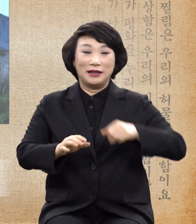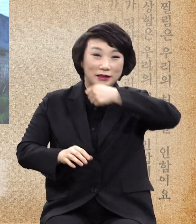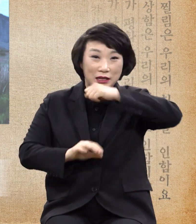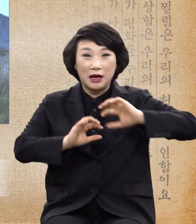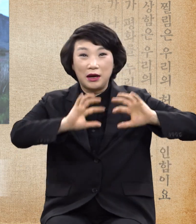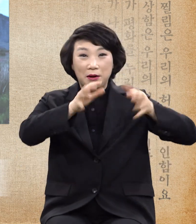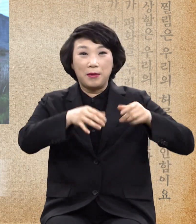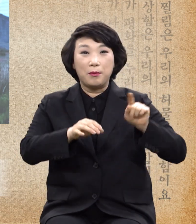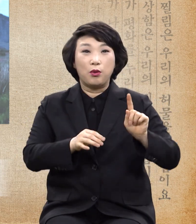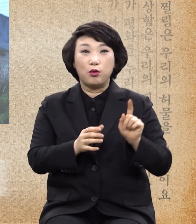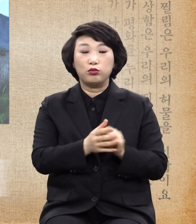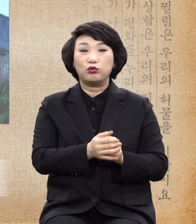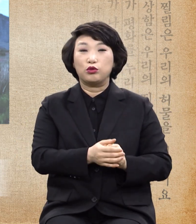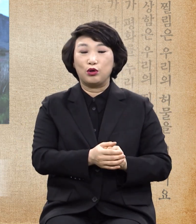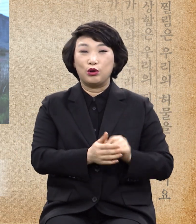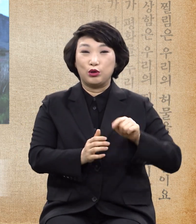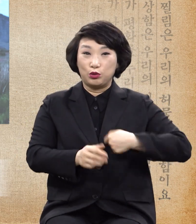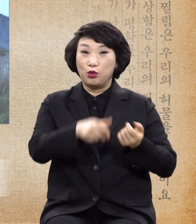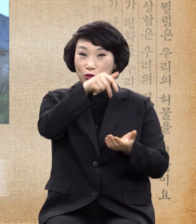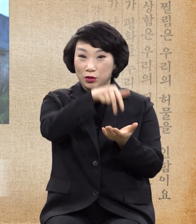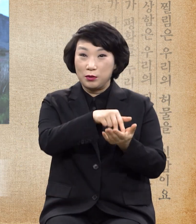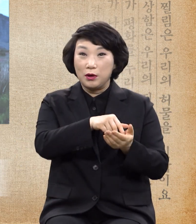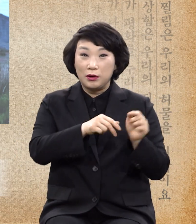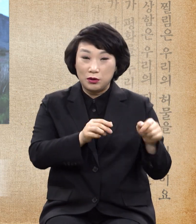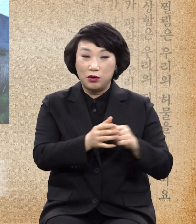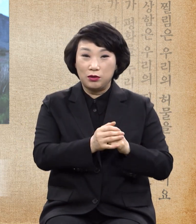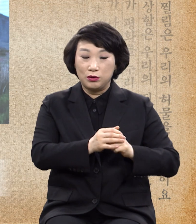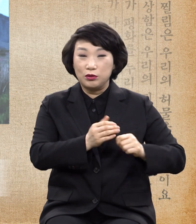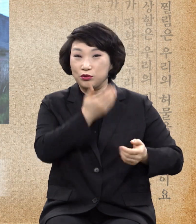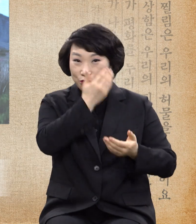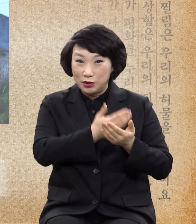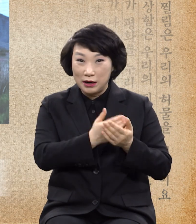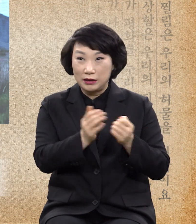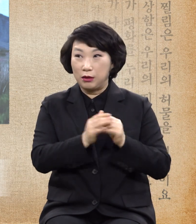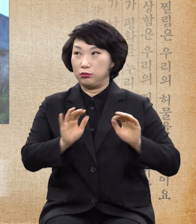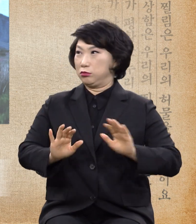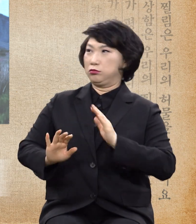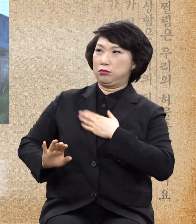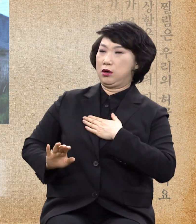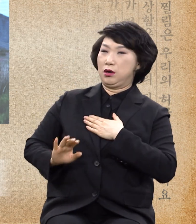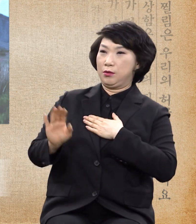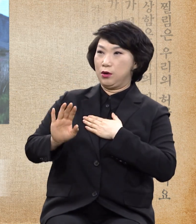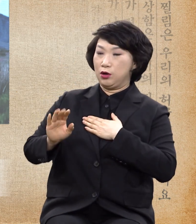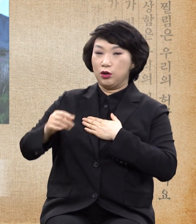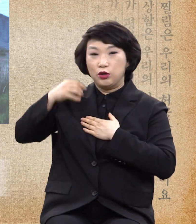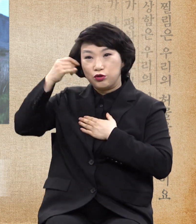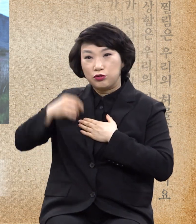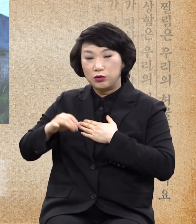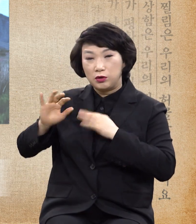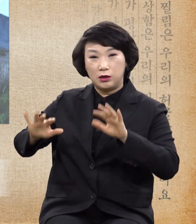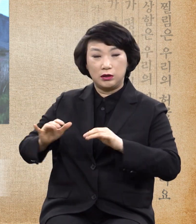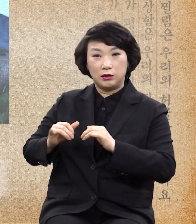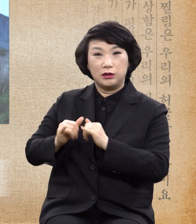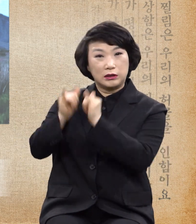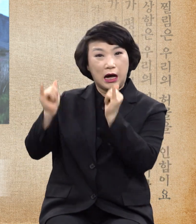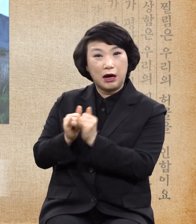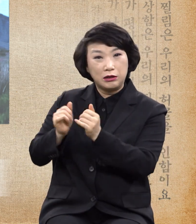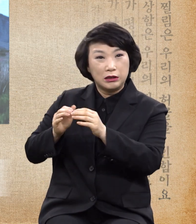생사가 걸려집니다 우리는 절대로 중국같은 사회주의가 싫다 대만 같은